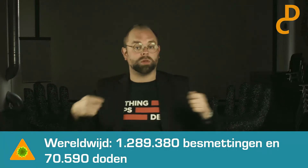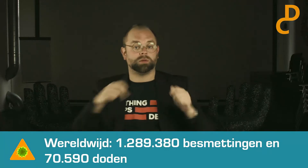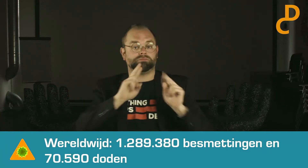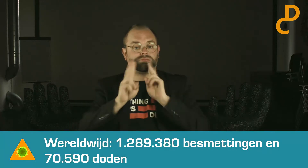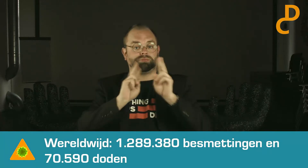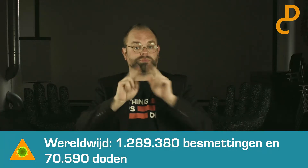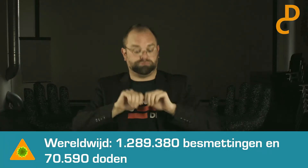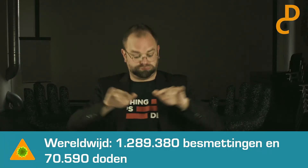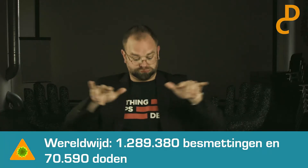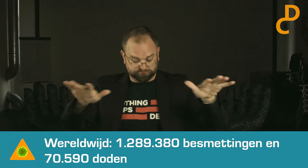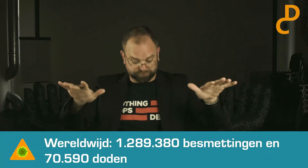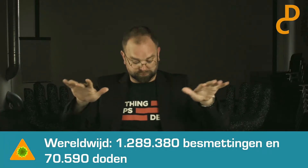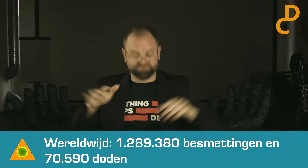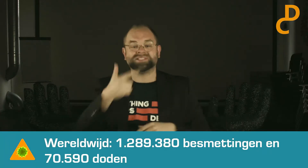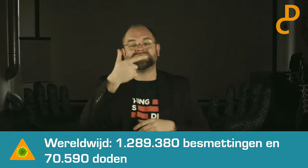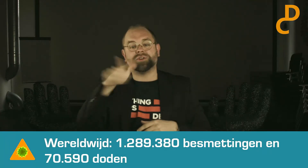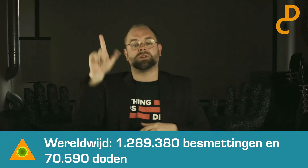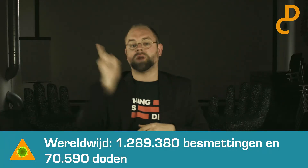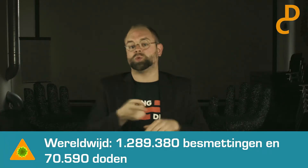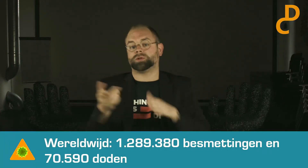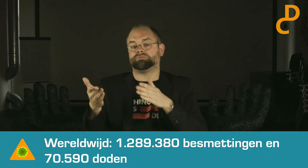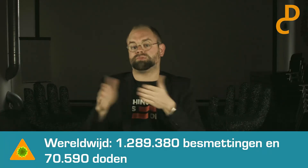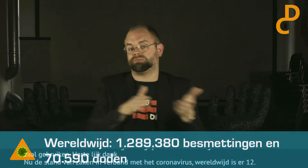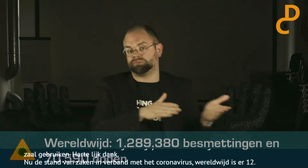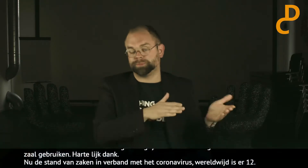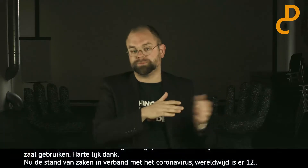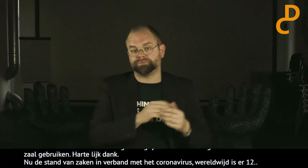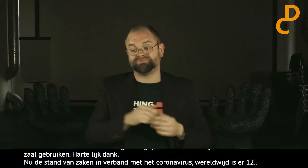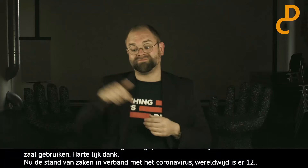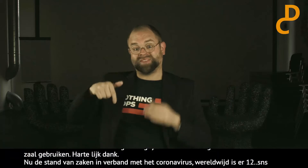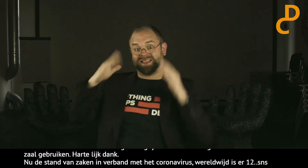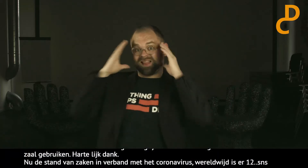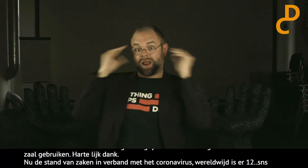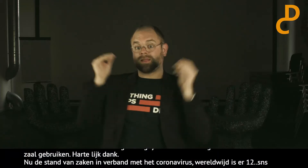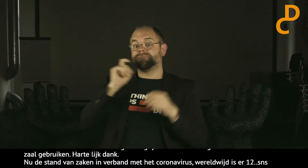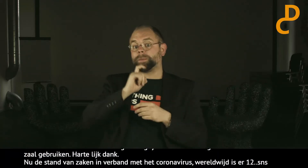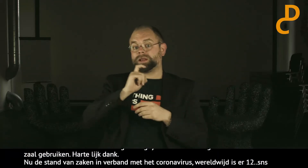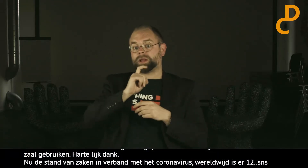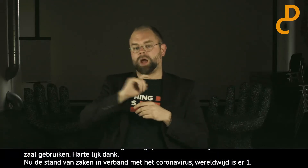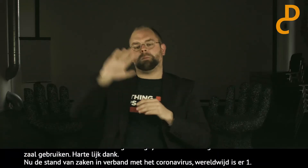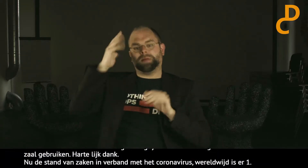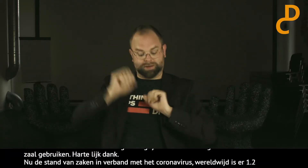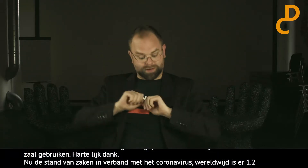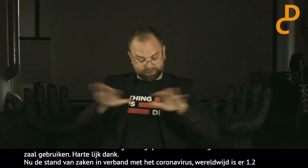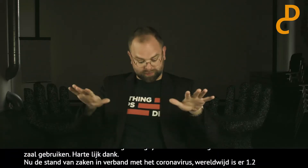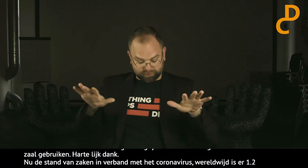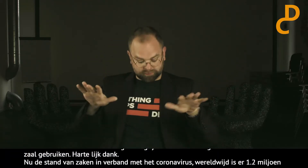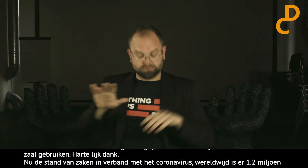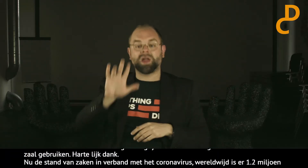miljoen besmettingen. 70.000 zijn er al overleden. In Nederland vanmiddag is er bekend